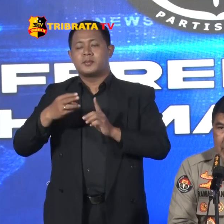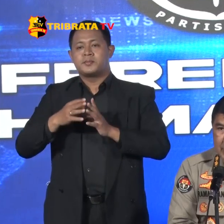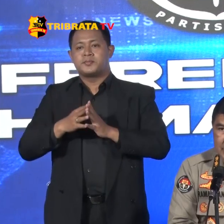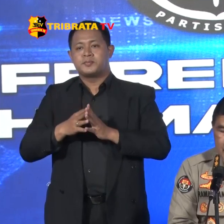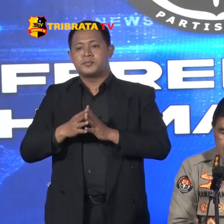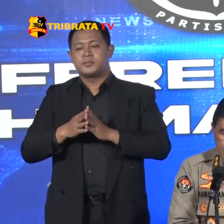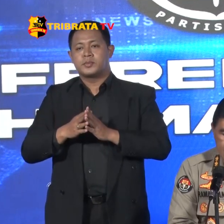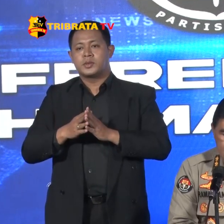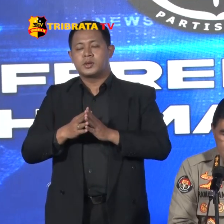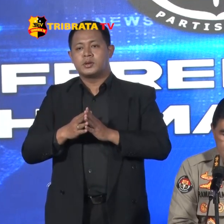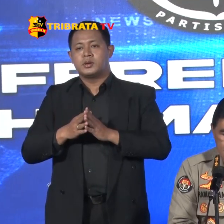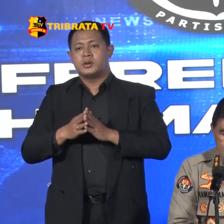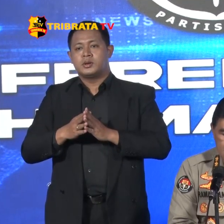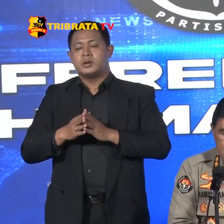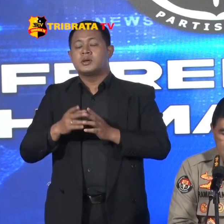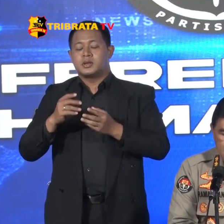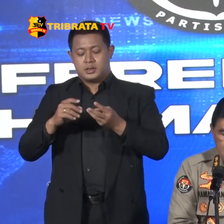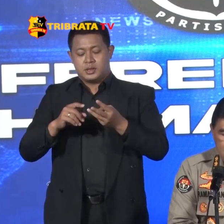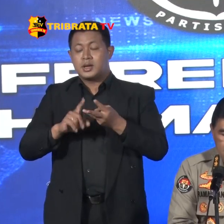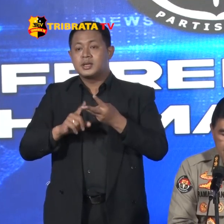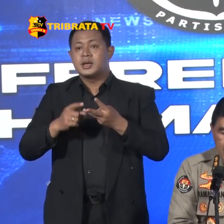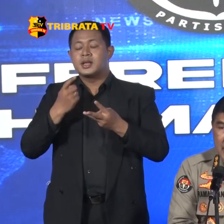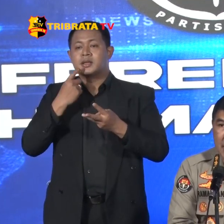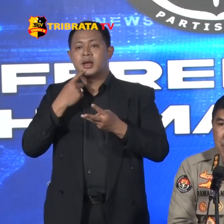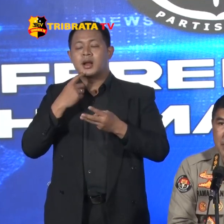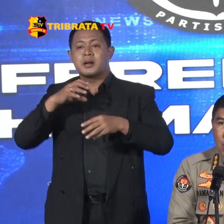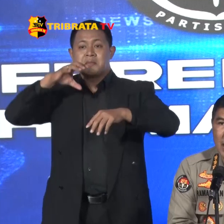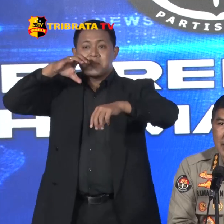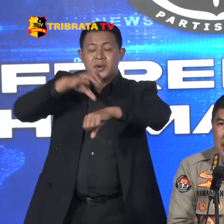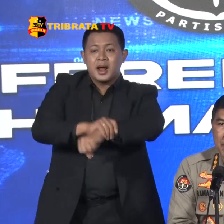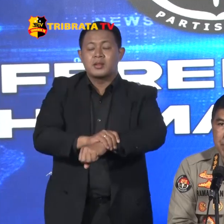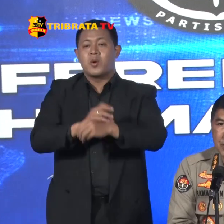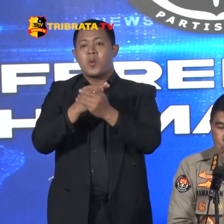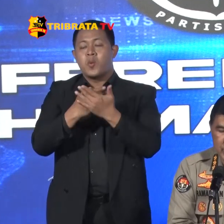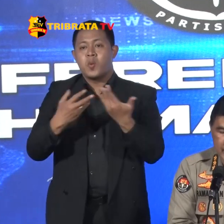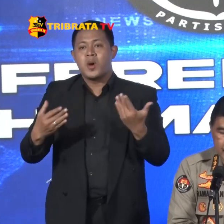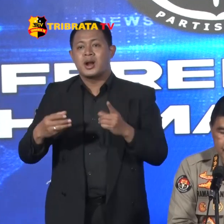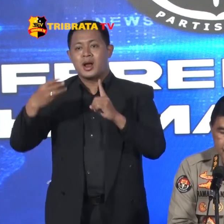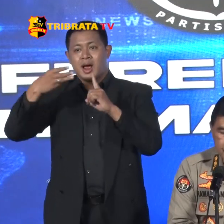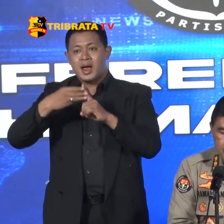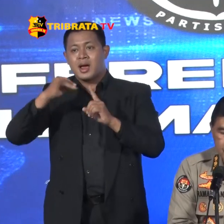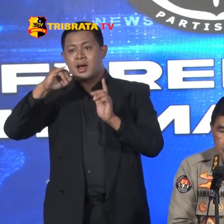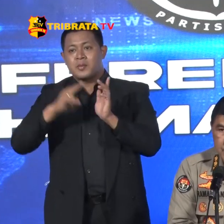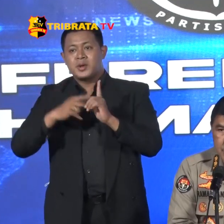ketiga Terkait dengan penangkapan warga Bintuni